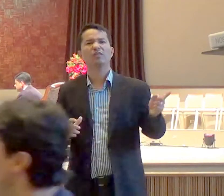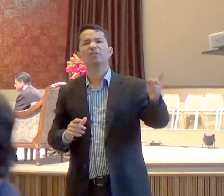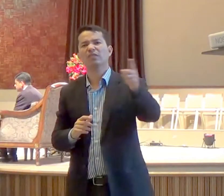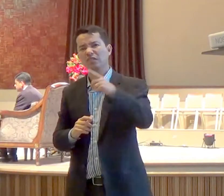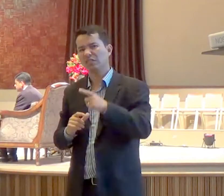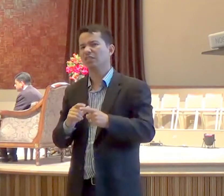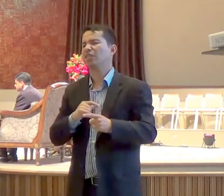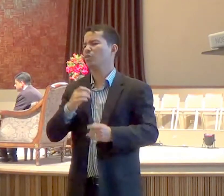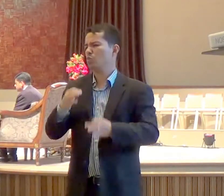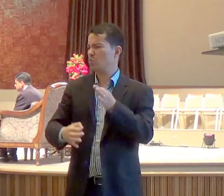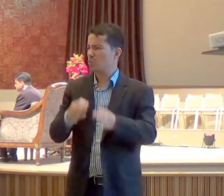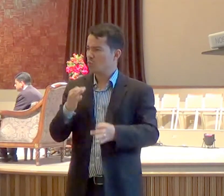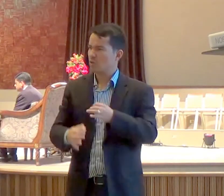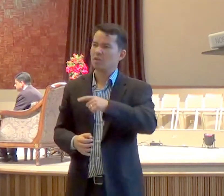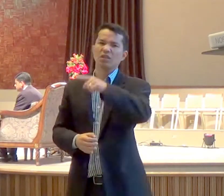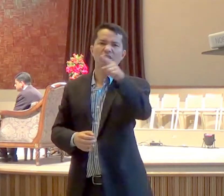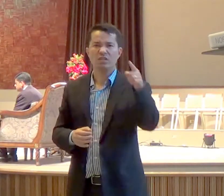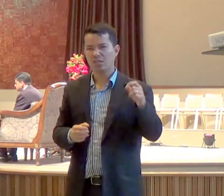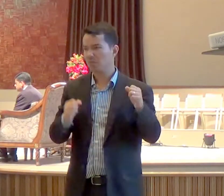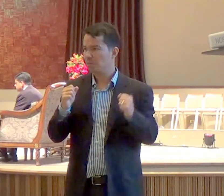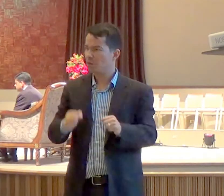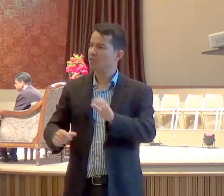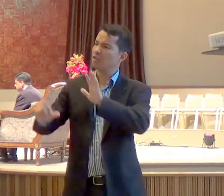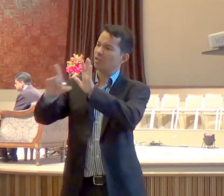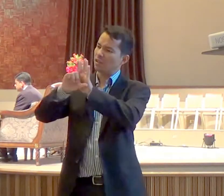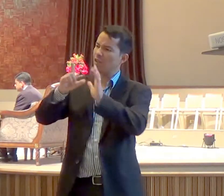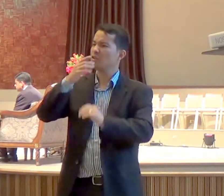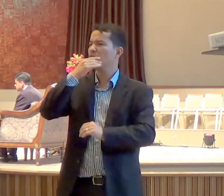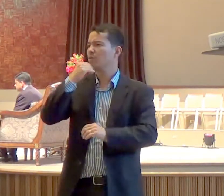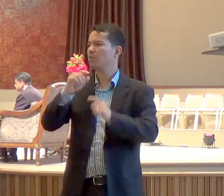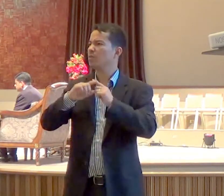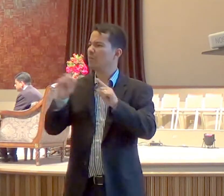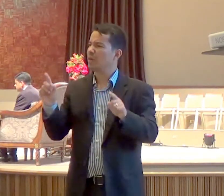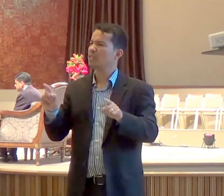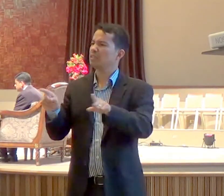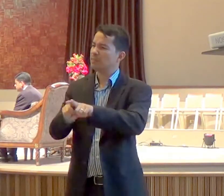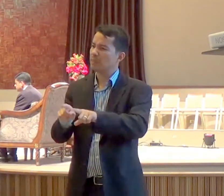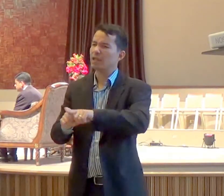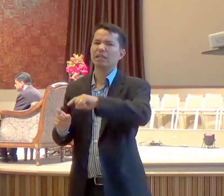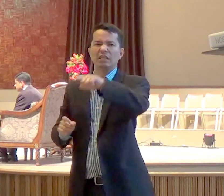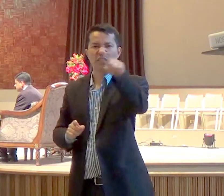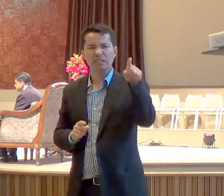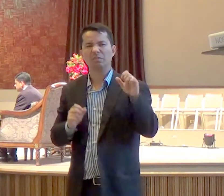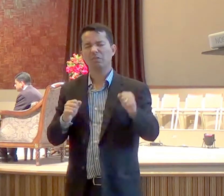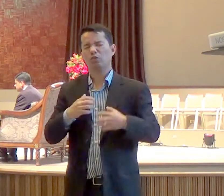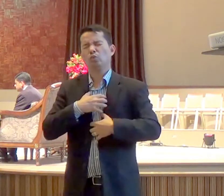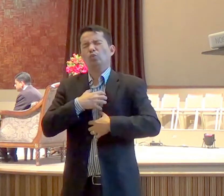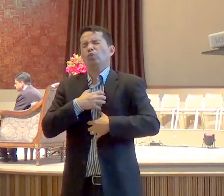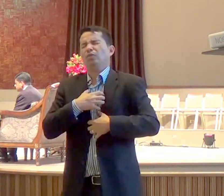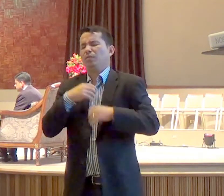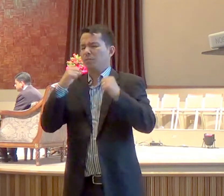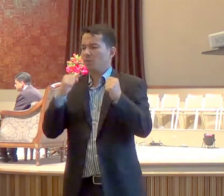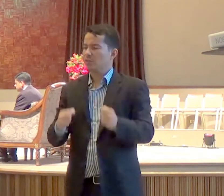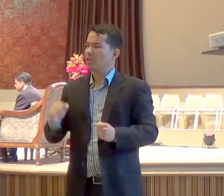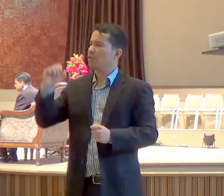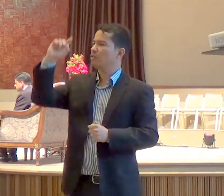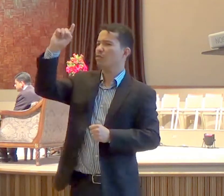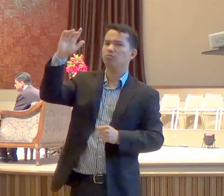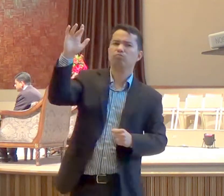o que é necessário, pela lei dos homens, mas que seja tocado pelo poder do Espírito Santo, e mude de vida,